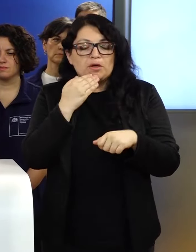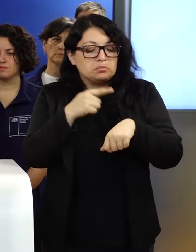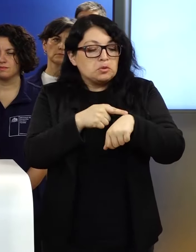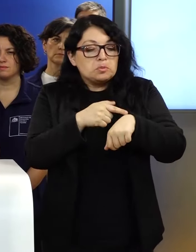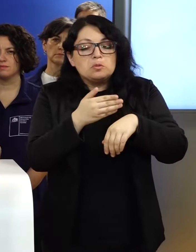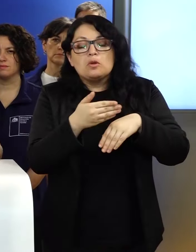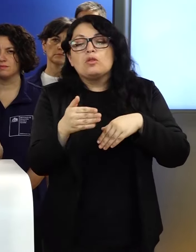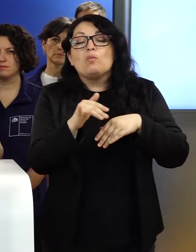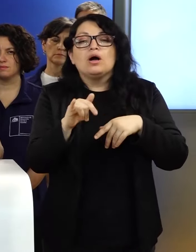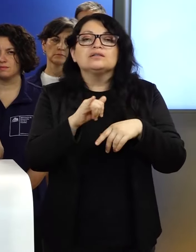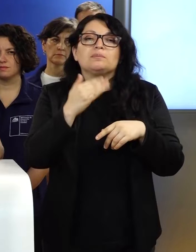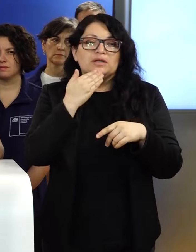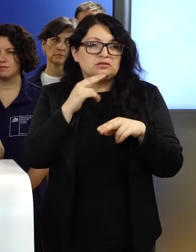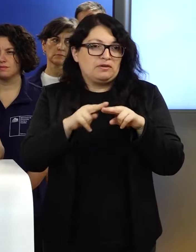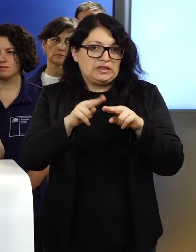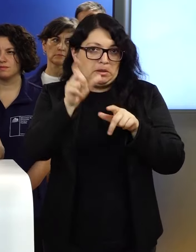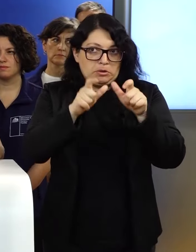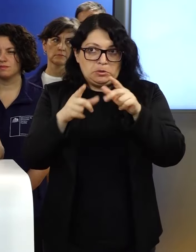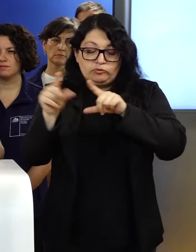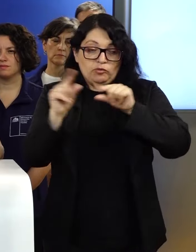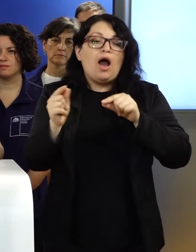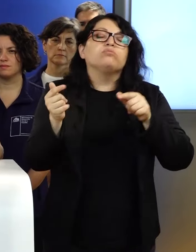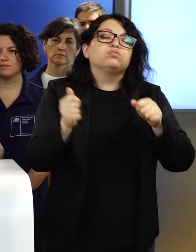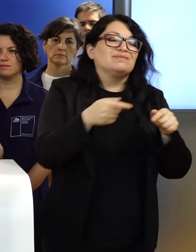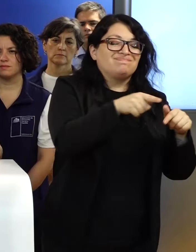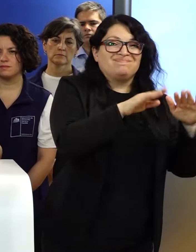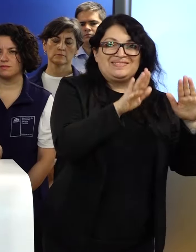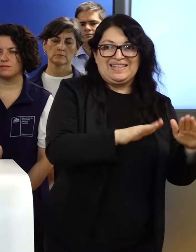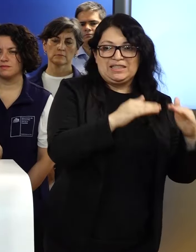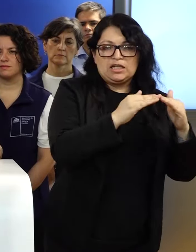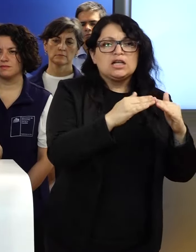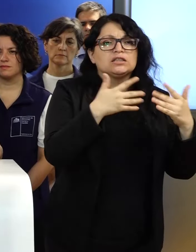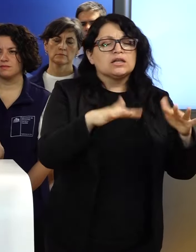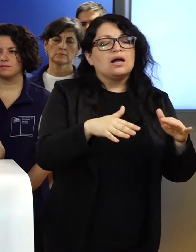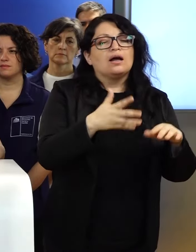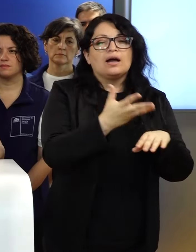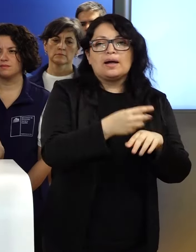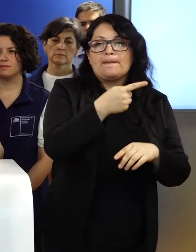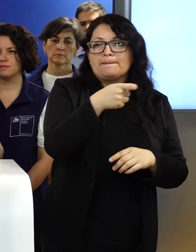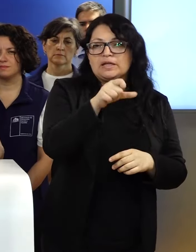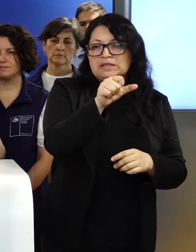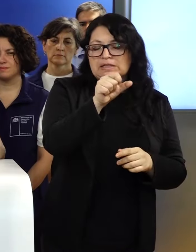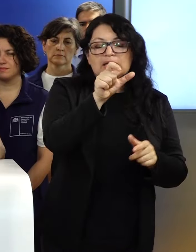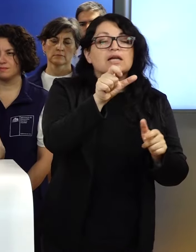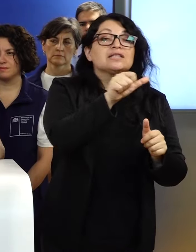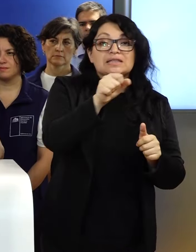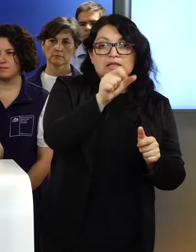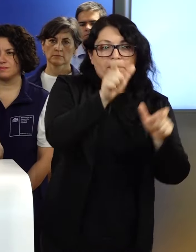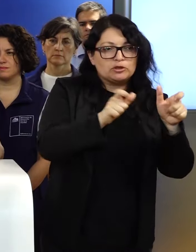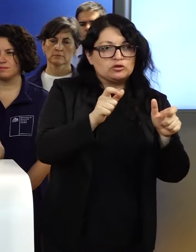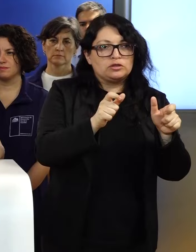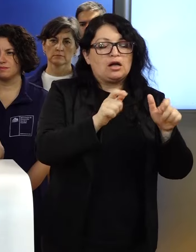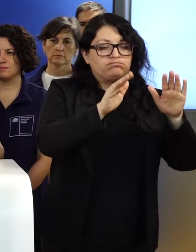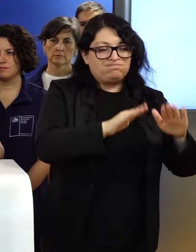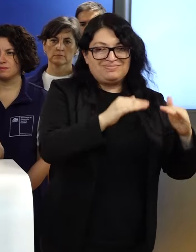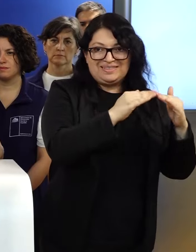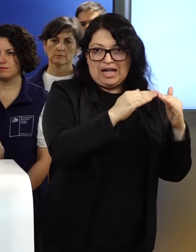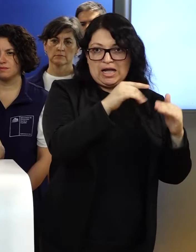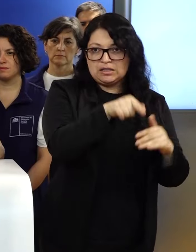próximas horas. Ya hay 1.600 personas albergadas en estos lugares. No tenemos hasta el momento